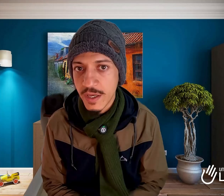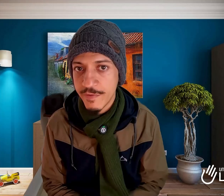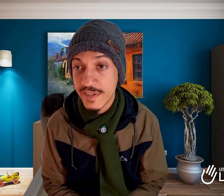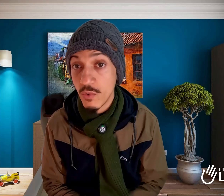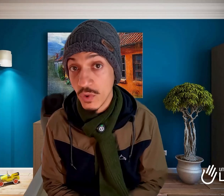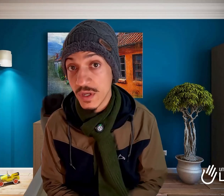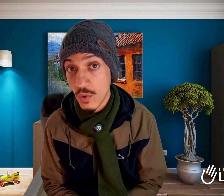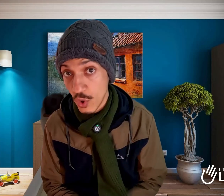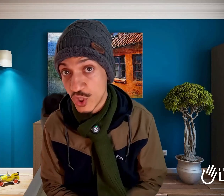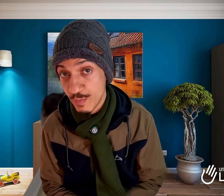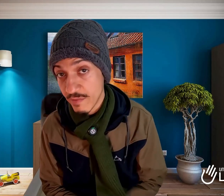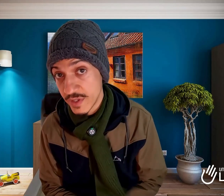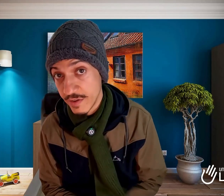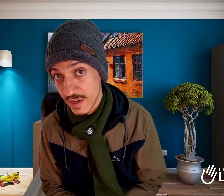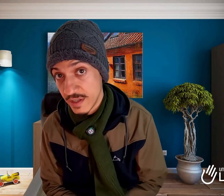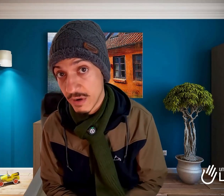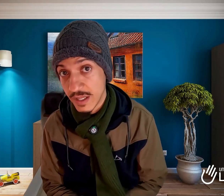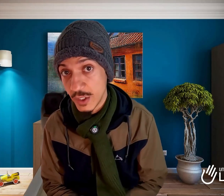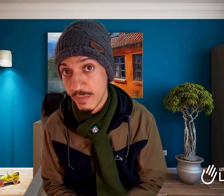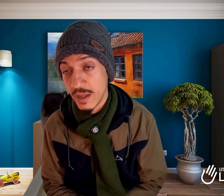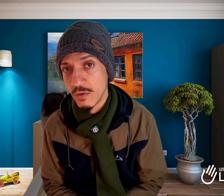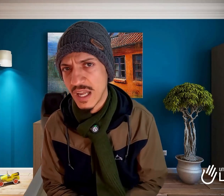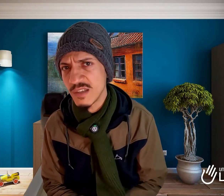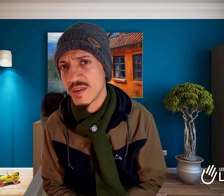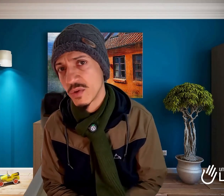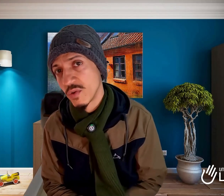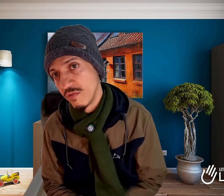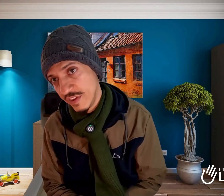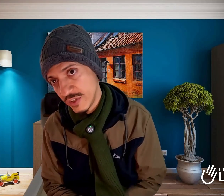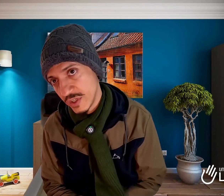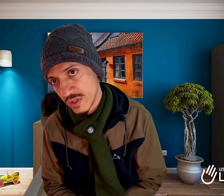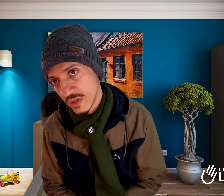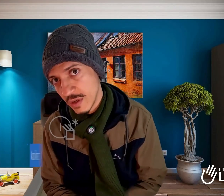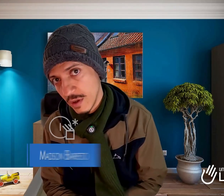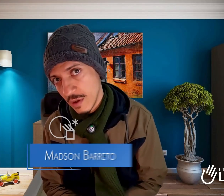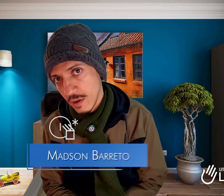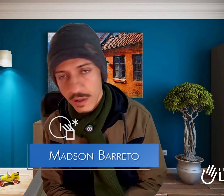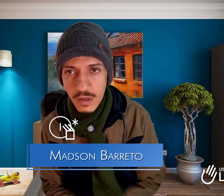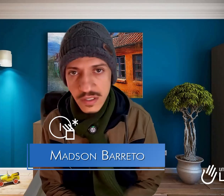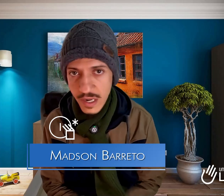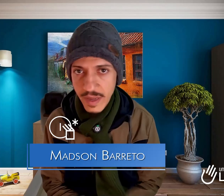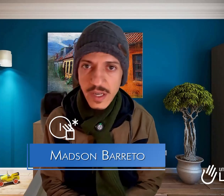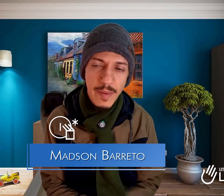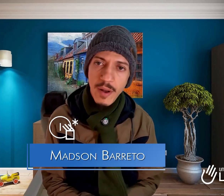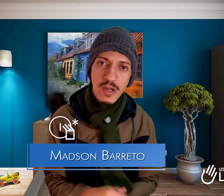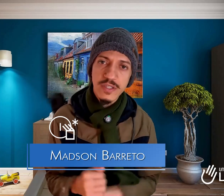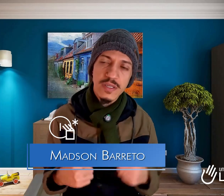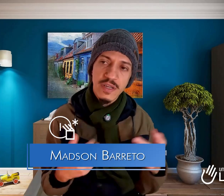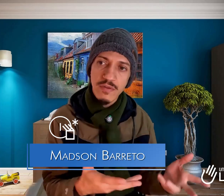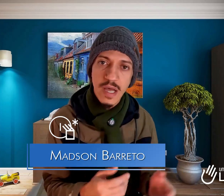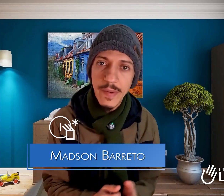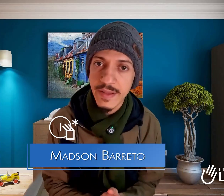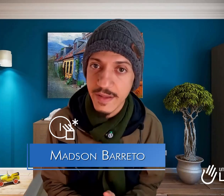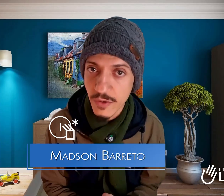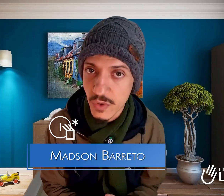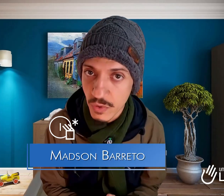você usa hoje para você fazer o atendimento das pessoas ouvintes não necessariamente é a mesma lógica que você vai usar para atender os surdos.